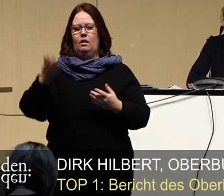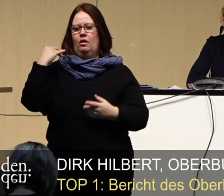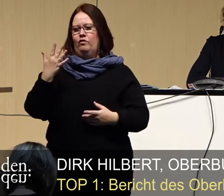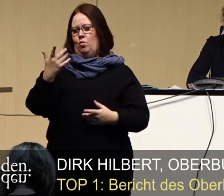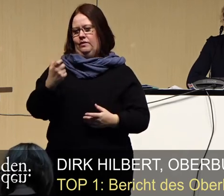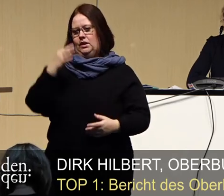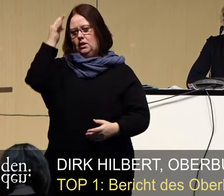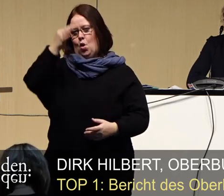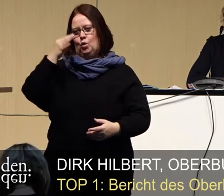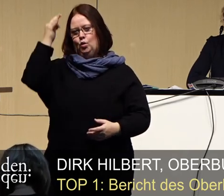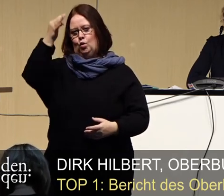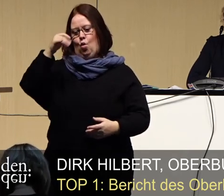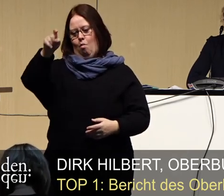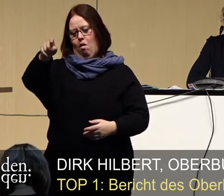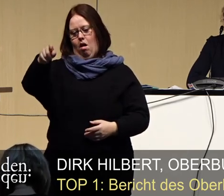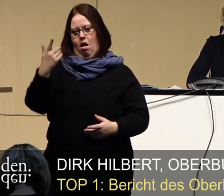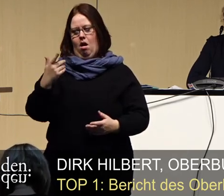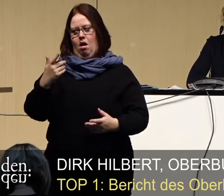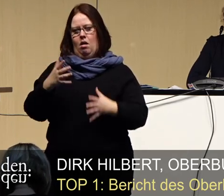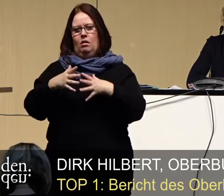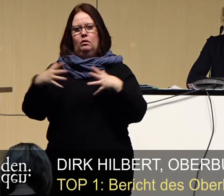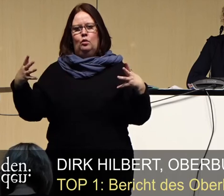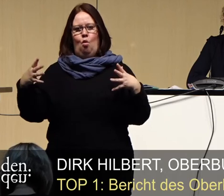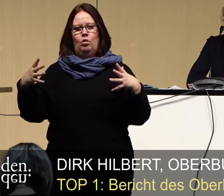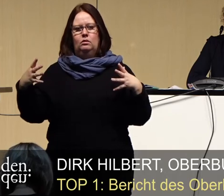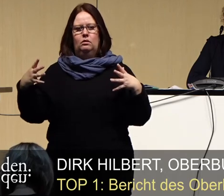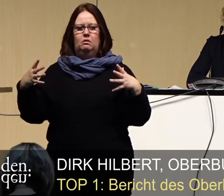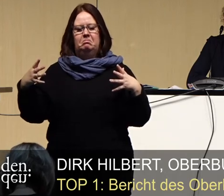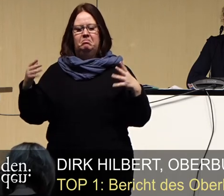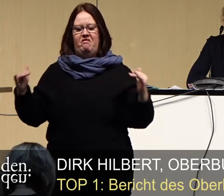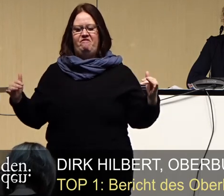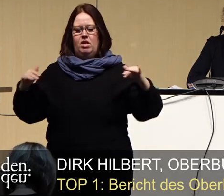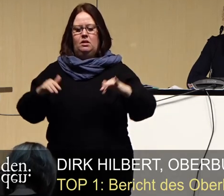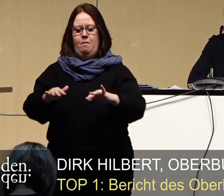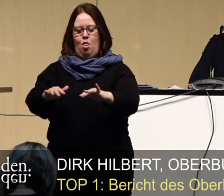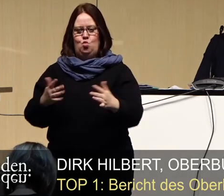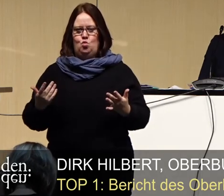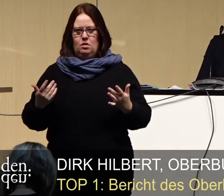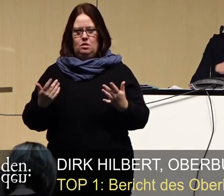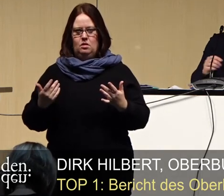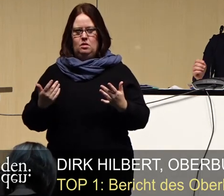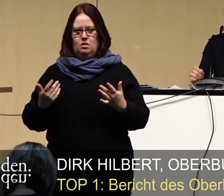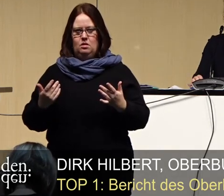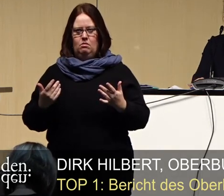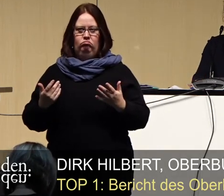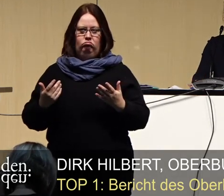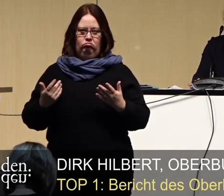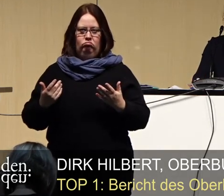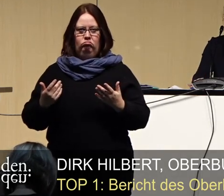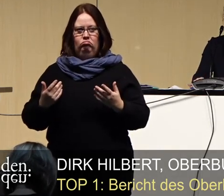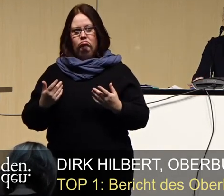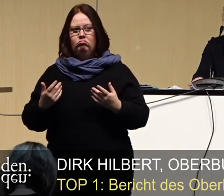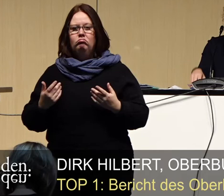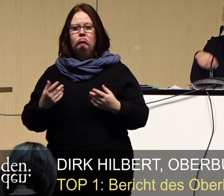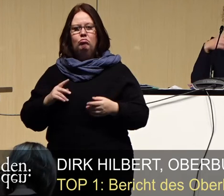Oktober wird es zu einem großen Versammlungsgeschehen in unsere Stadt kommen. Und auch hier